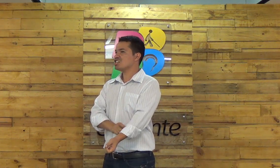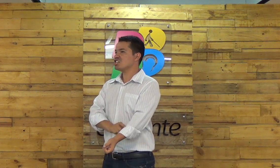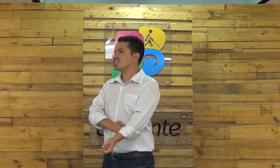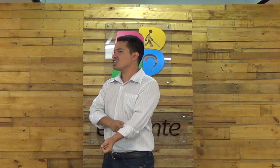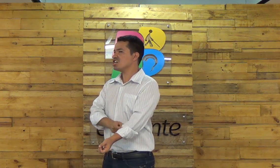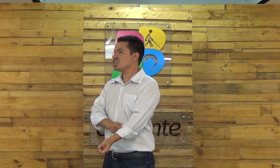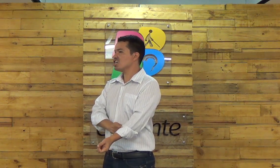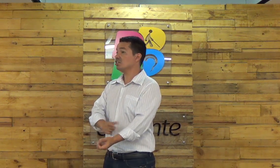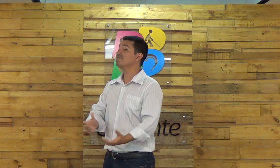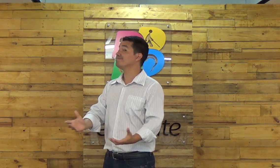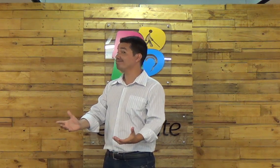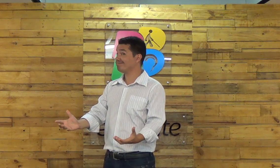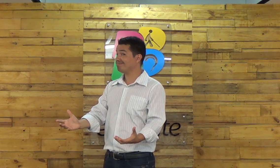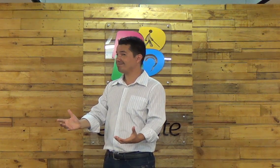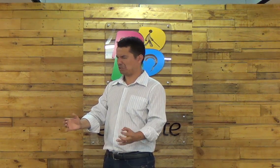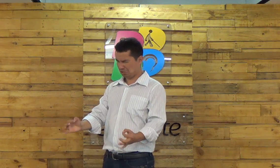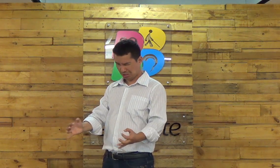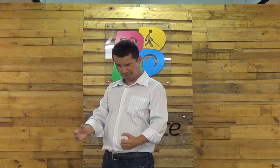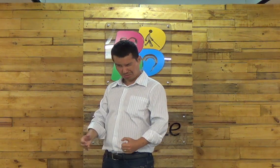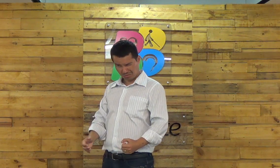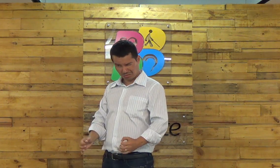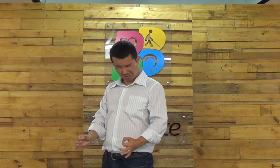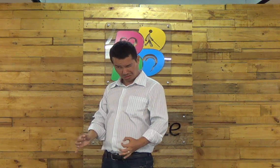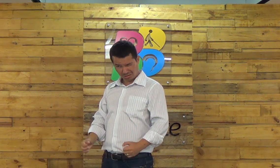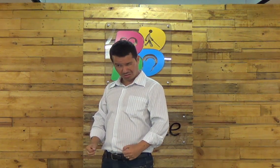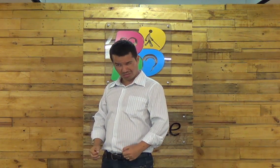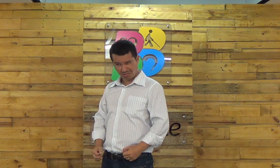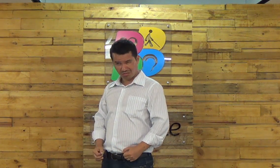que começa a ficar irritada porque isso incomoda é certo isso